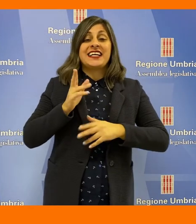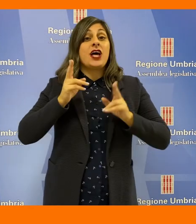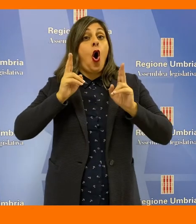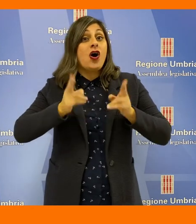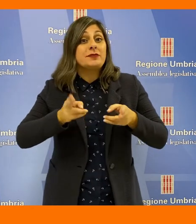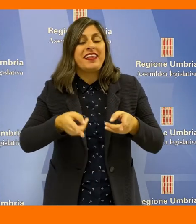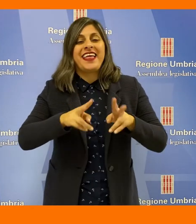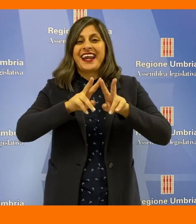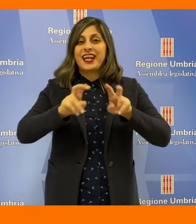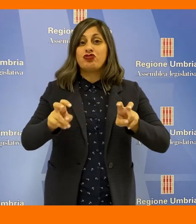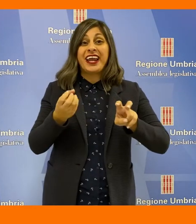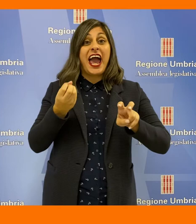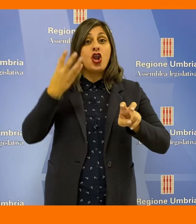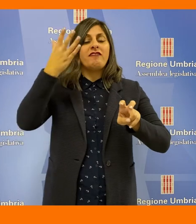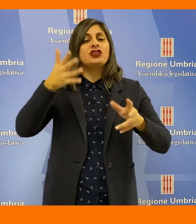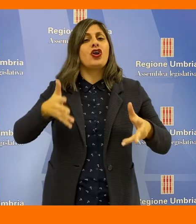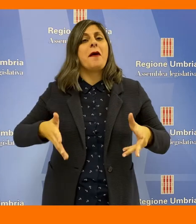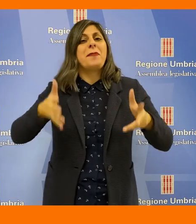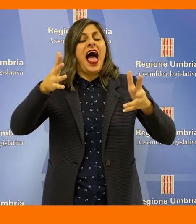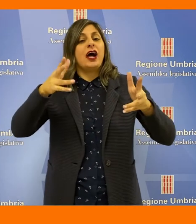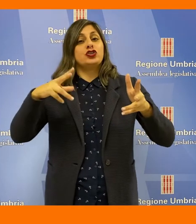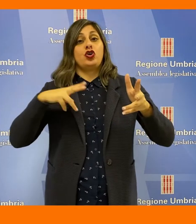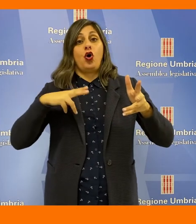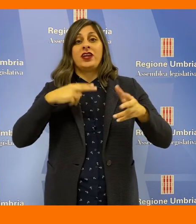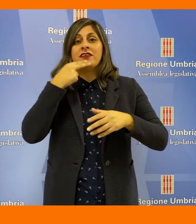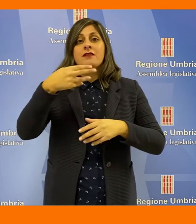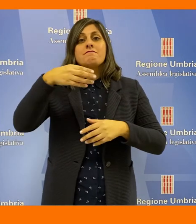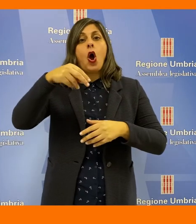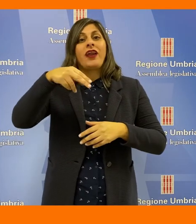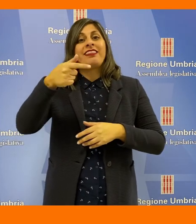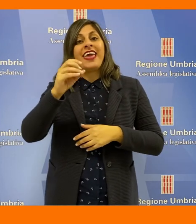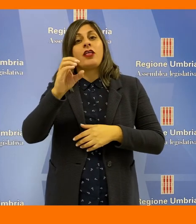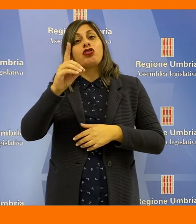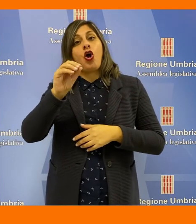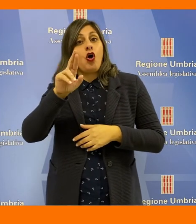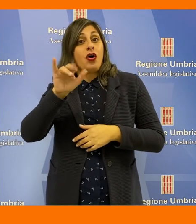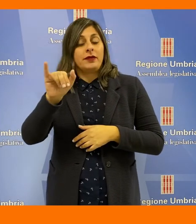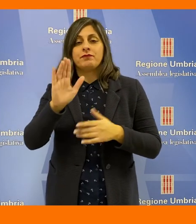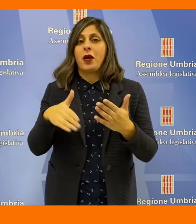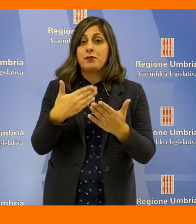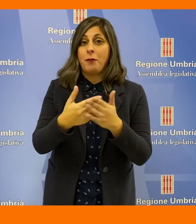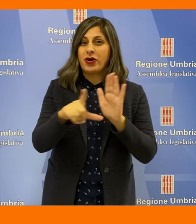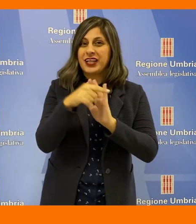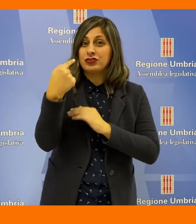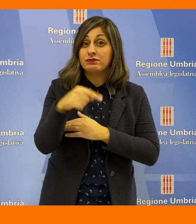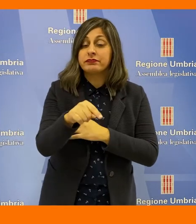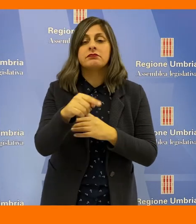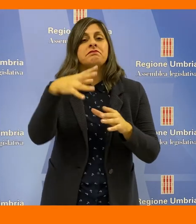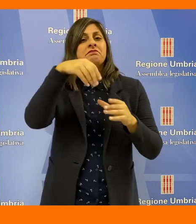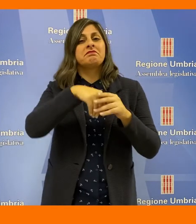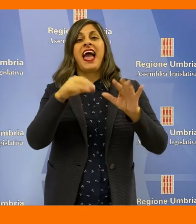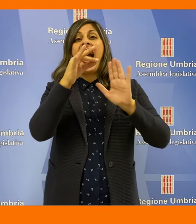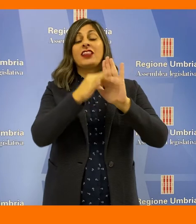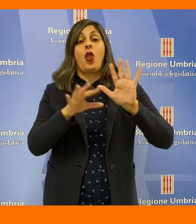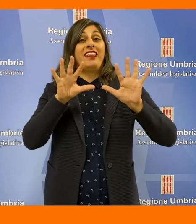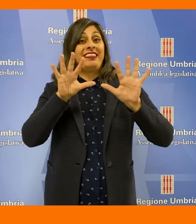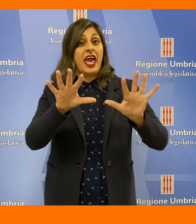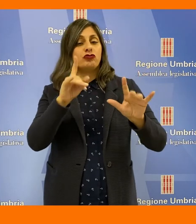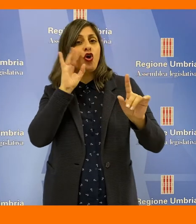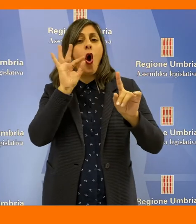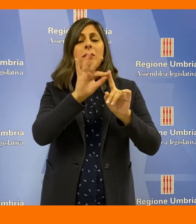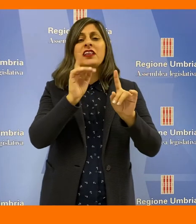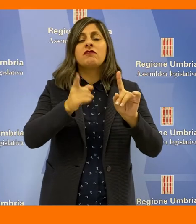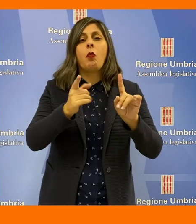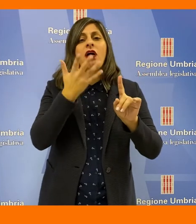assistenza ospedaliera ricerca e innovazione di Palazzo Donini, Alessandro Montedori. La proposta di legge comprende dieci articoli